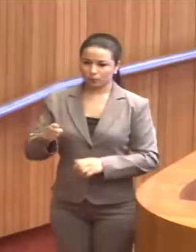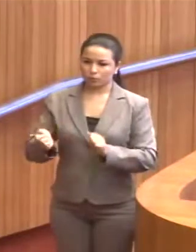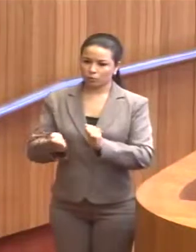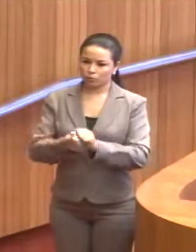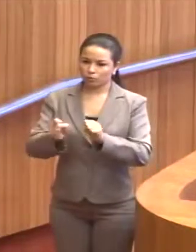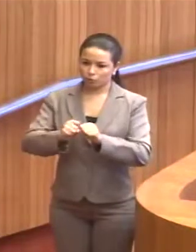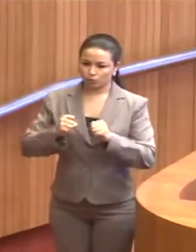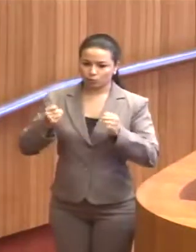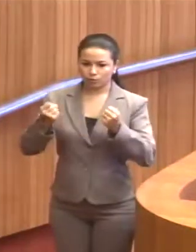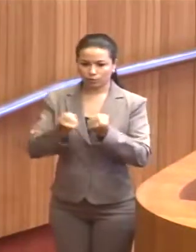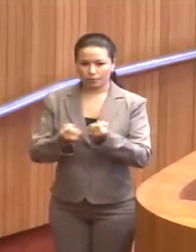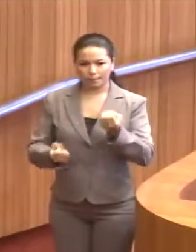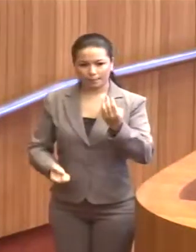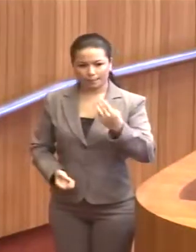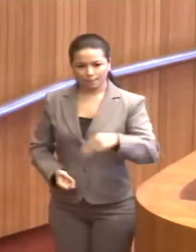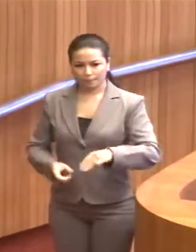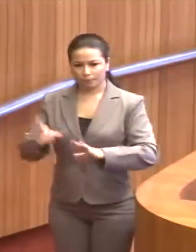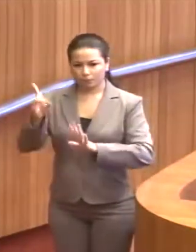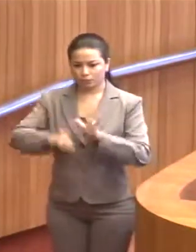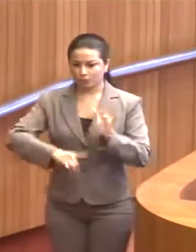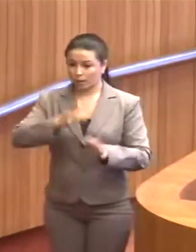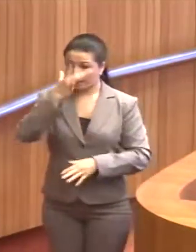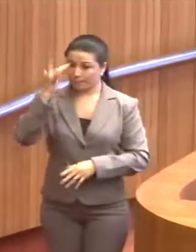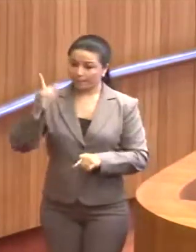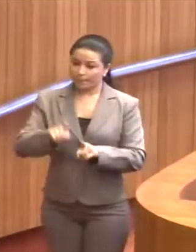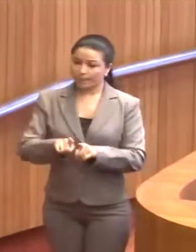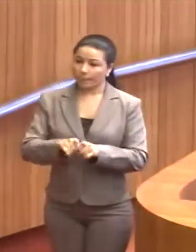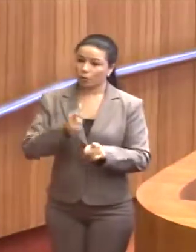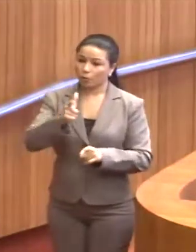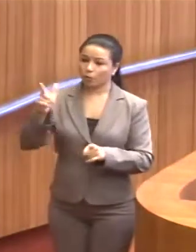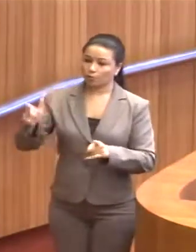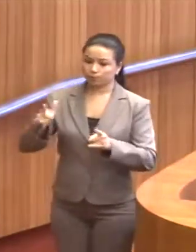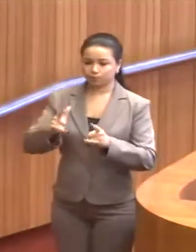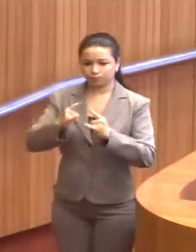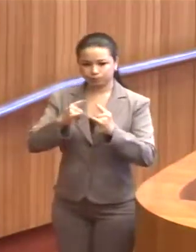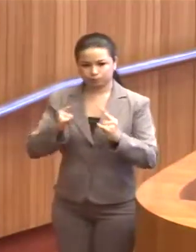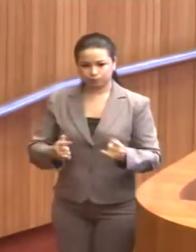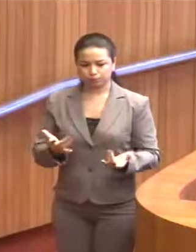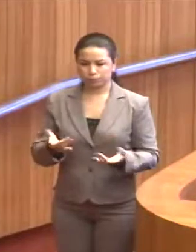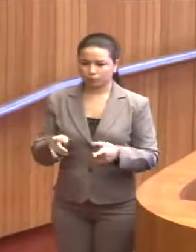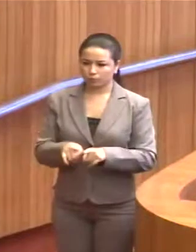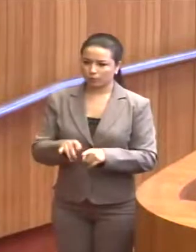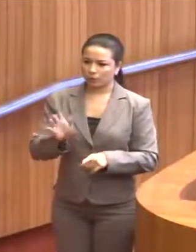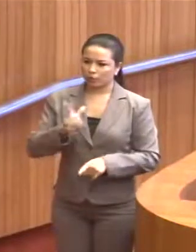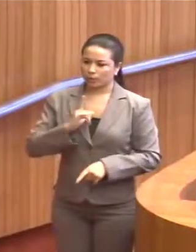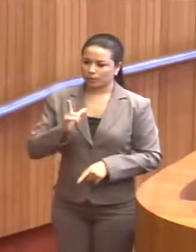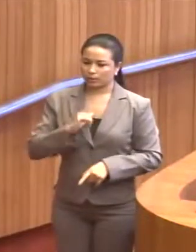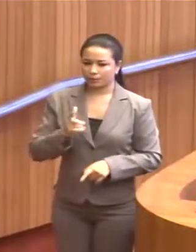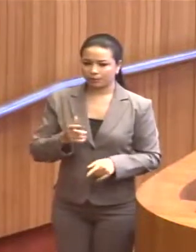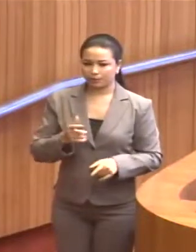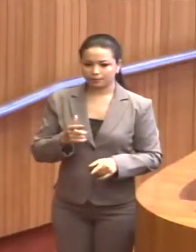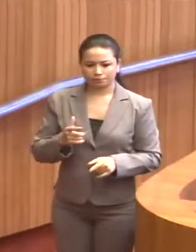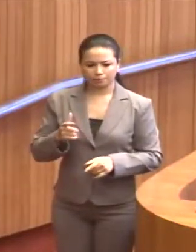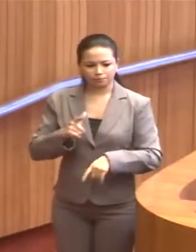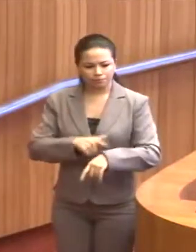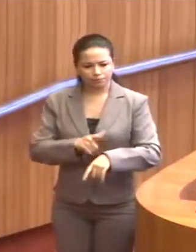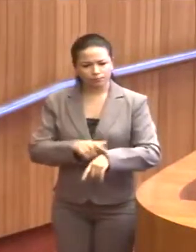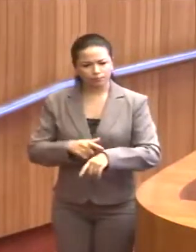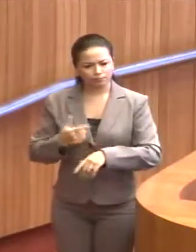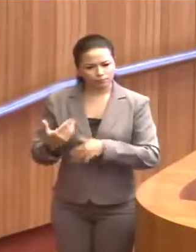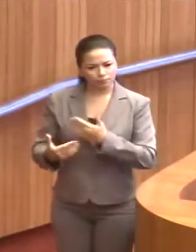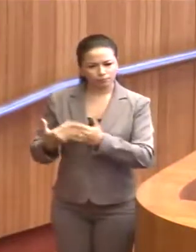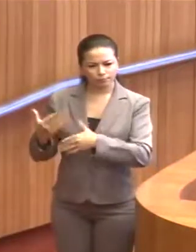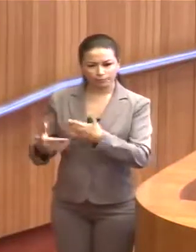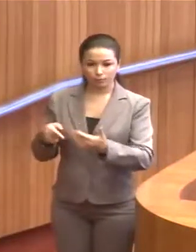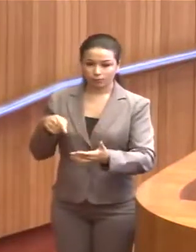junto com a Sociedade Maranhense de Direitos Humanos e junto com as demais organizações, que nós já estamos caminhando há algum tempo para isso.